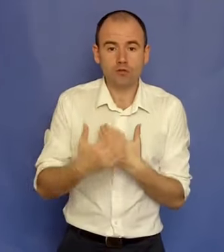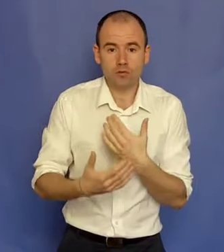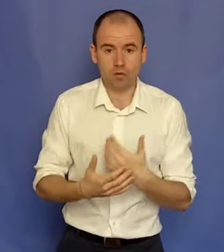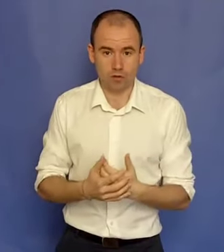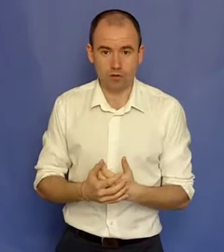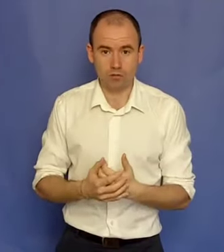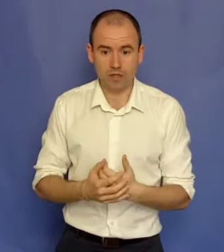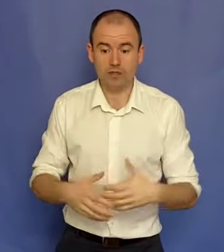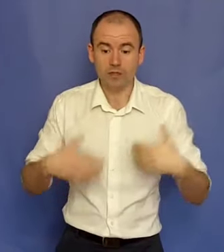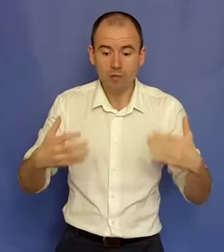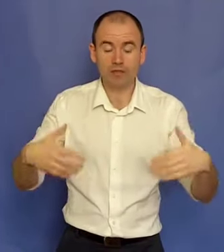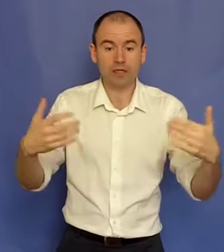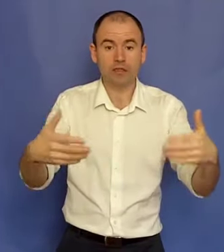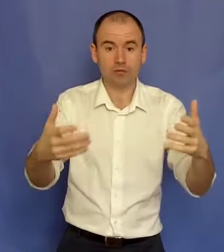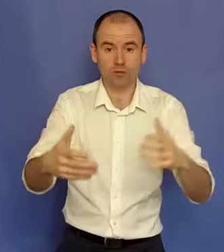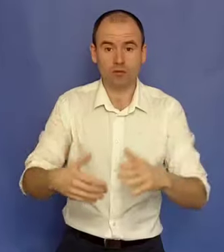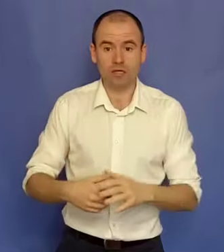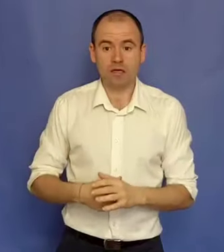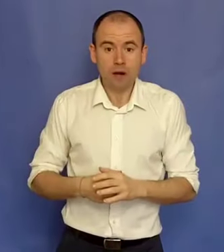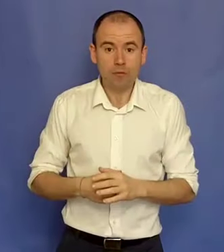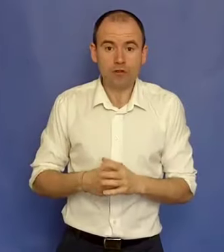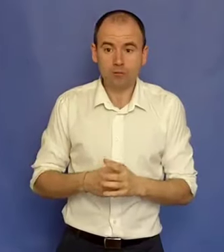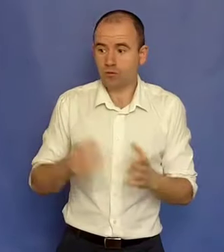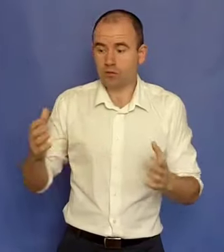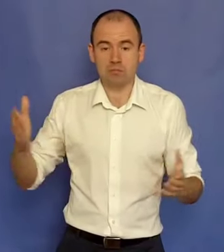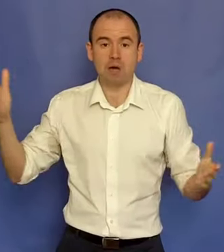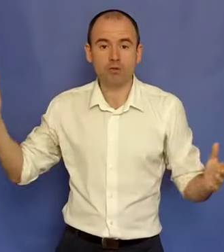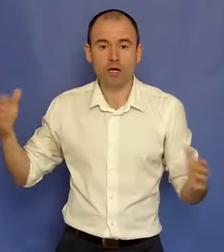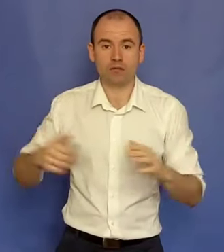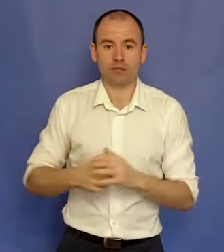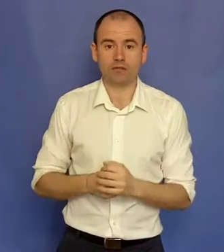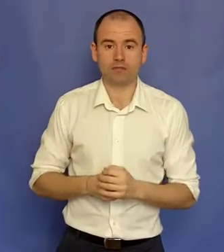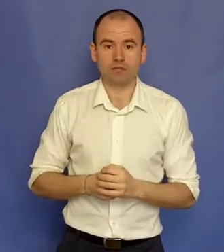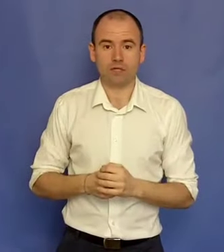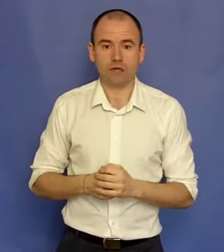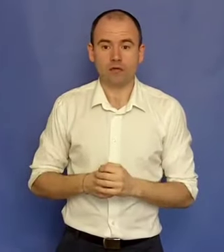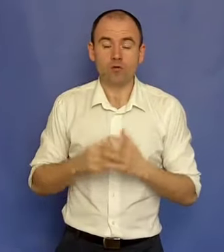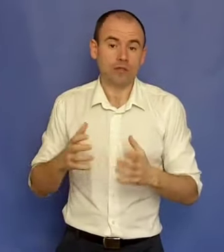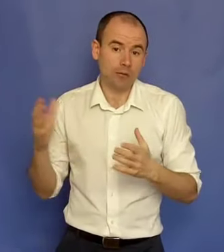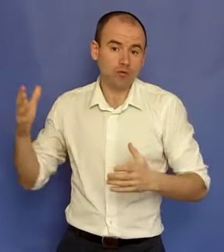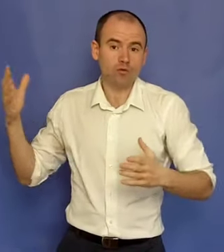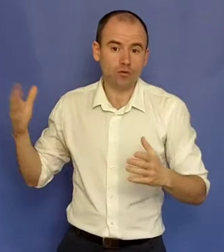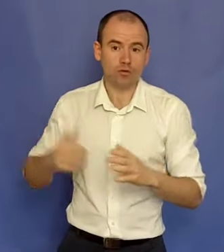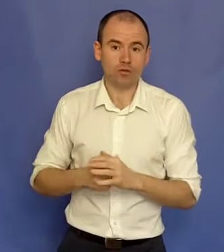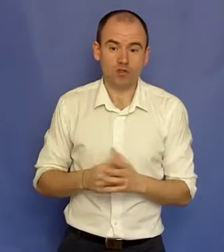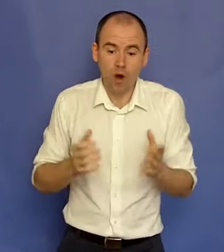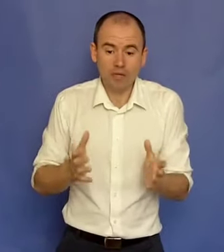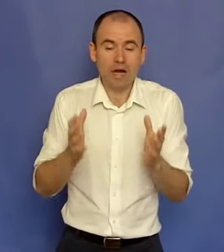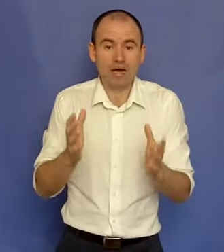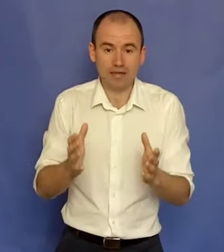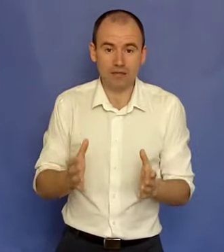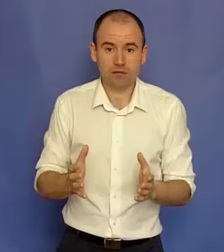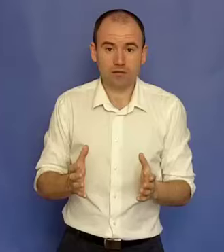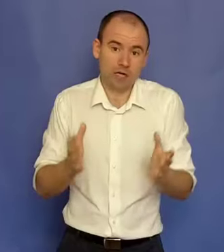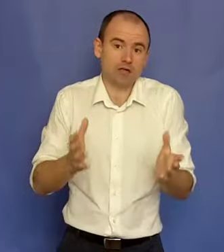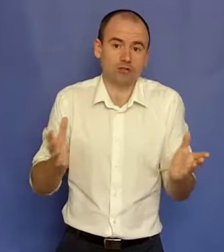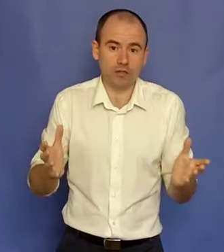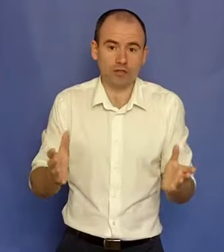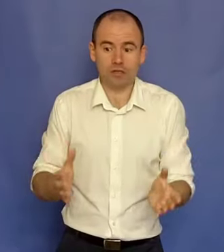legătură cu acel om și dau materiale gratuite. Apoi spun, uite, am și o carte, uite, am și un curs și oamenii aleg, dacă își doresc,